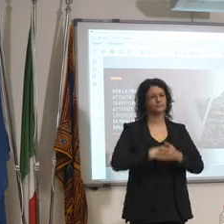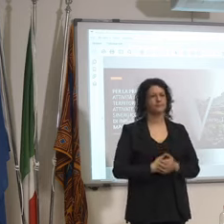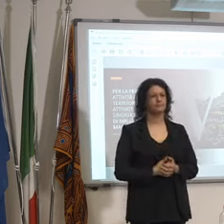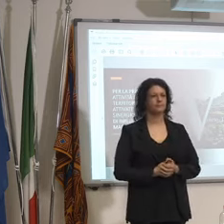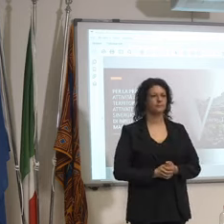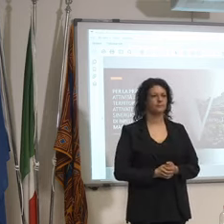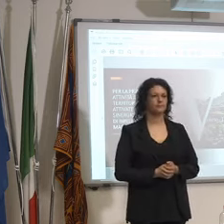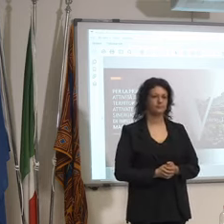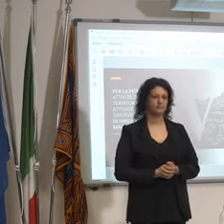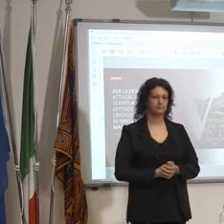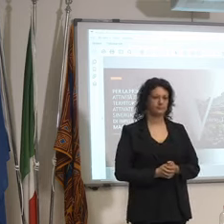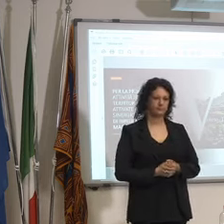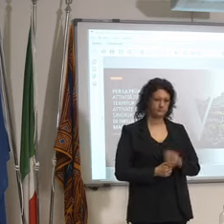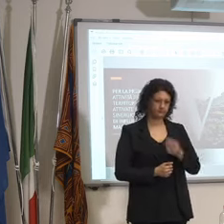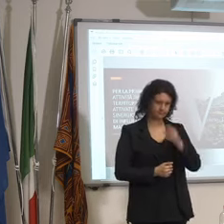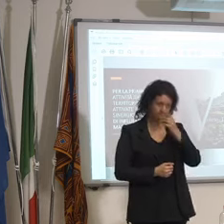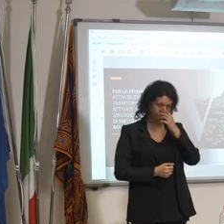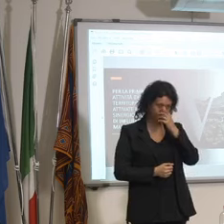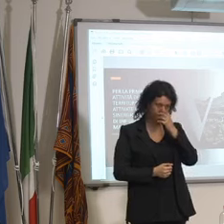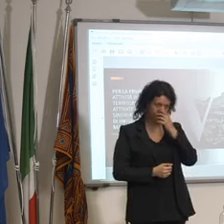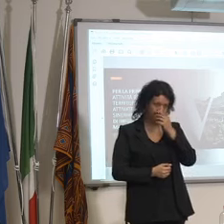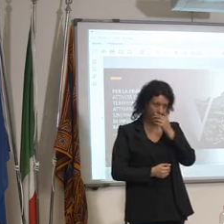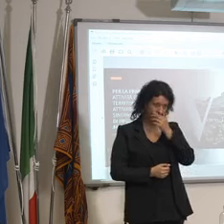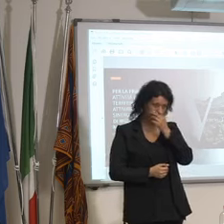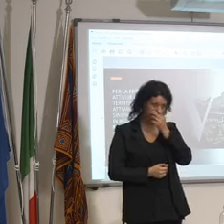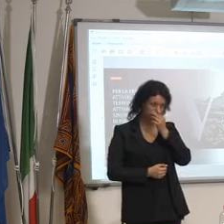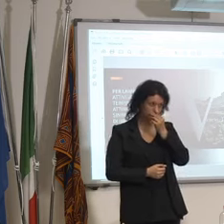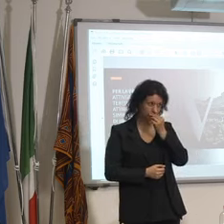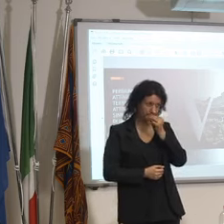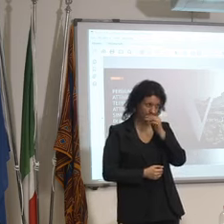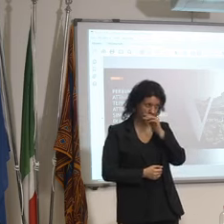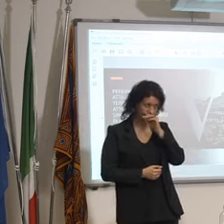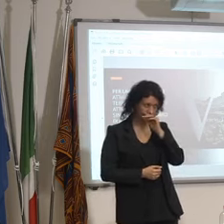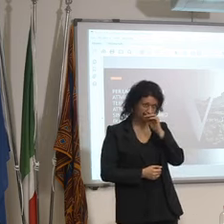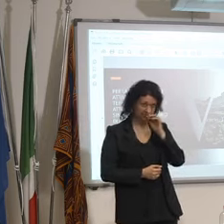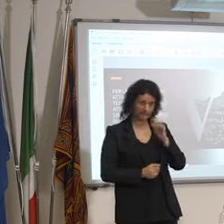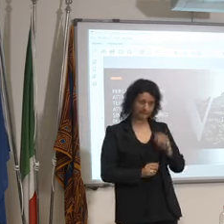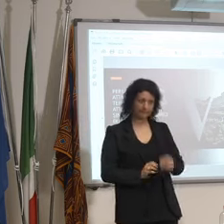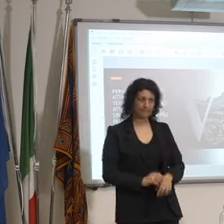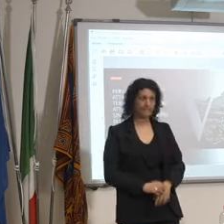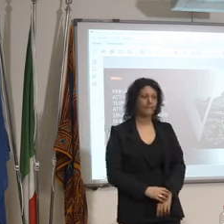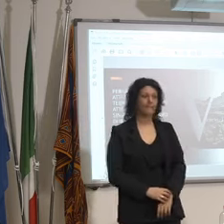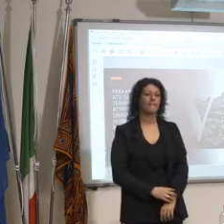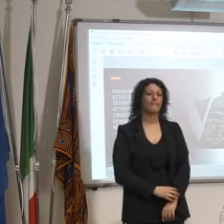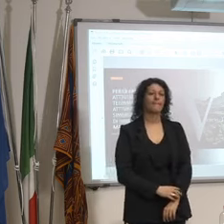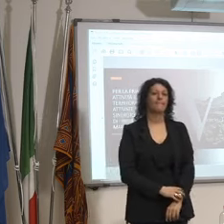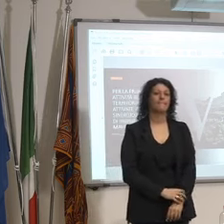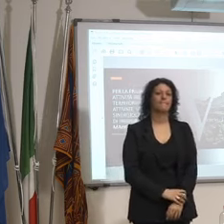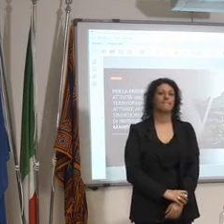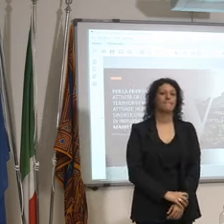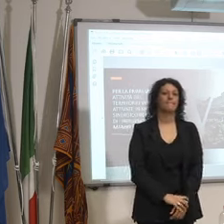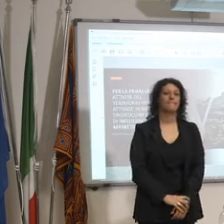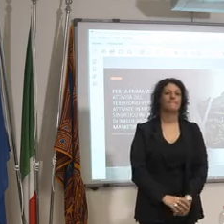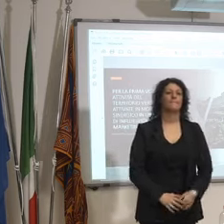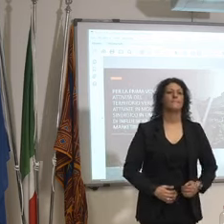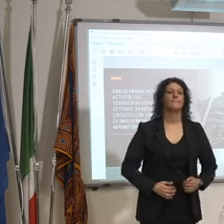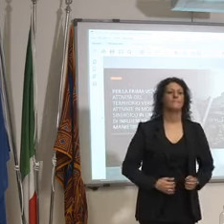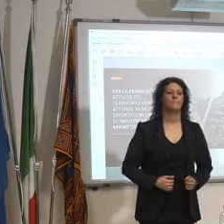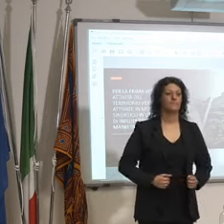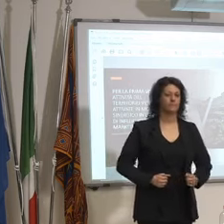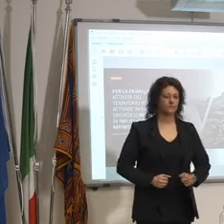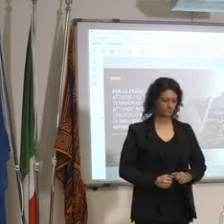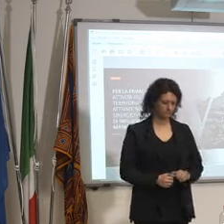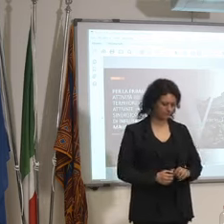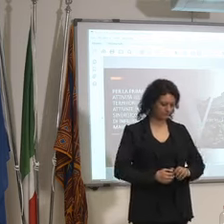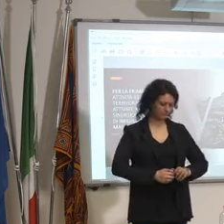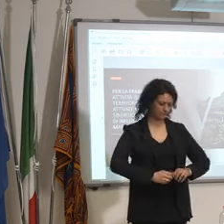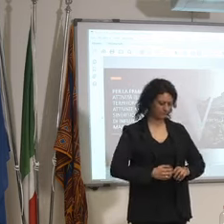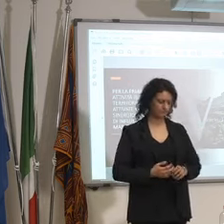parisi vantan poi passiamo al presidente anche tu al presidente